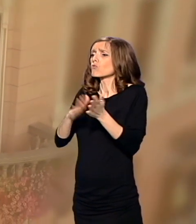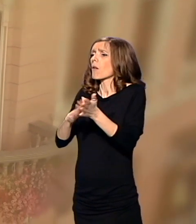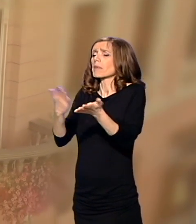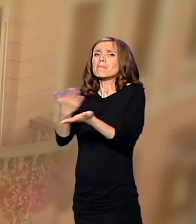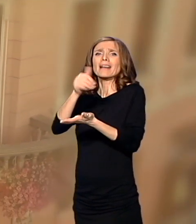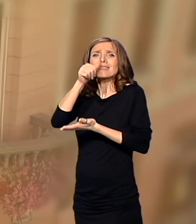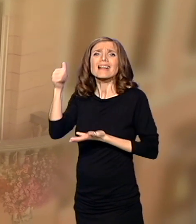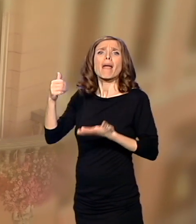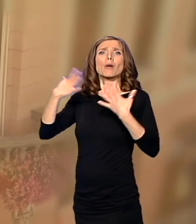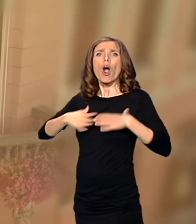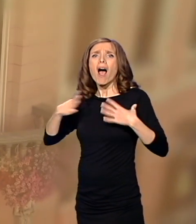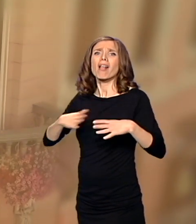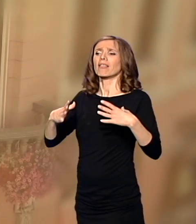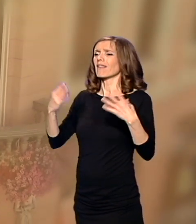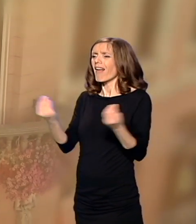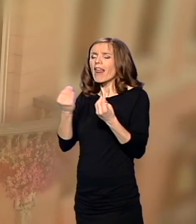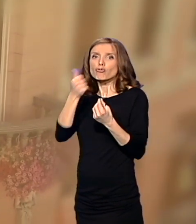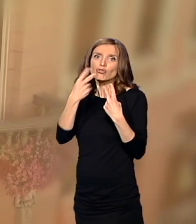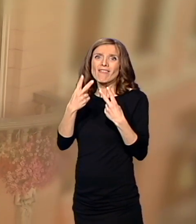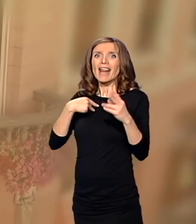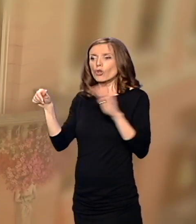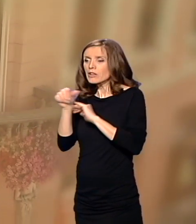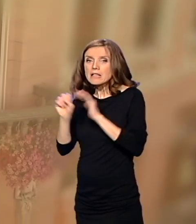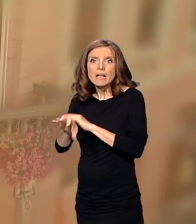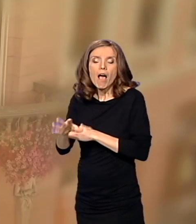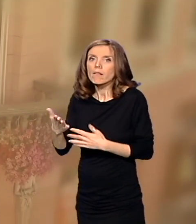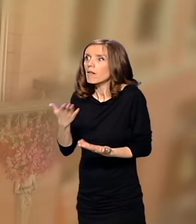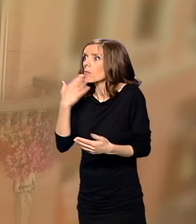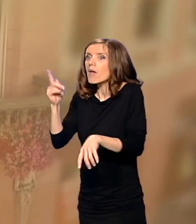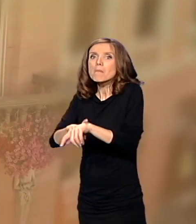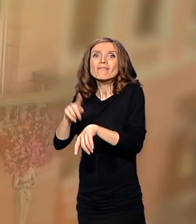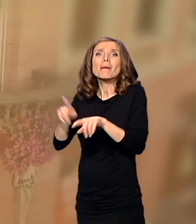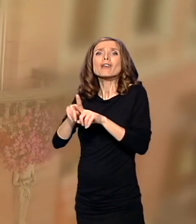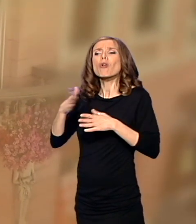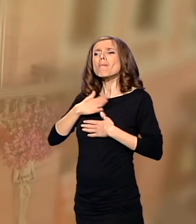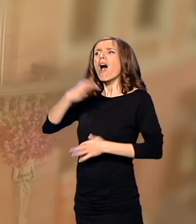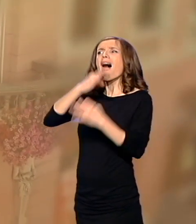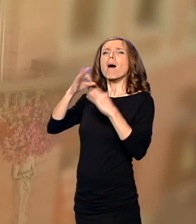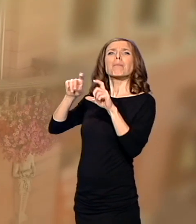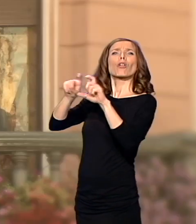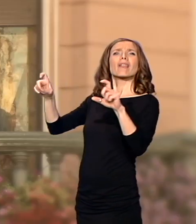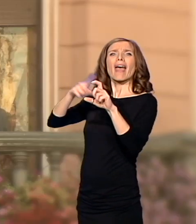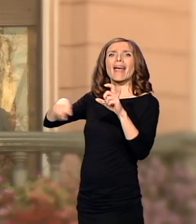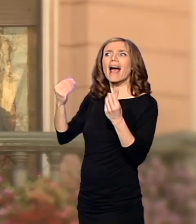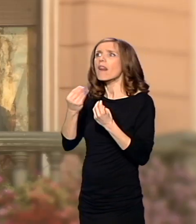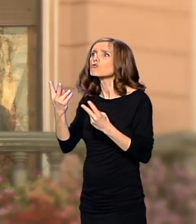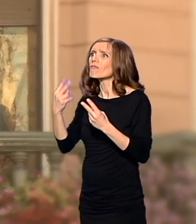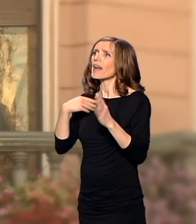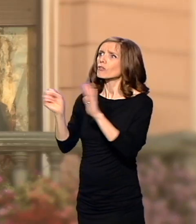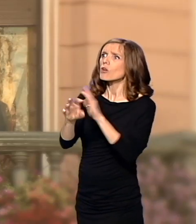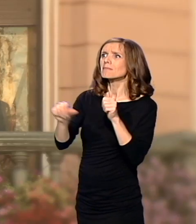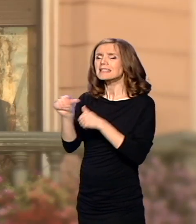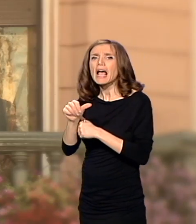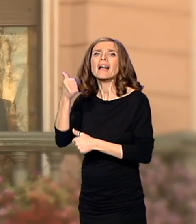srebro, haljine, veši i tome podobno. Ni ja nisam mogo iz apoteke ništa skloniti ni sobom poneti.